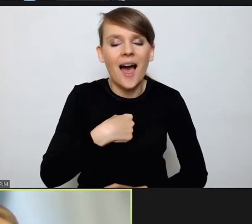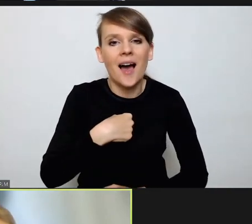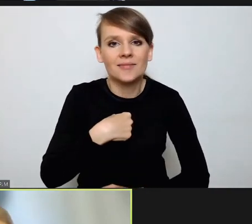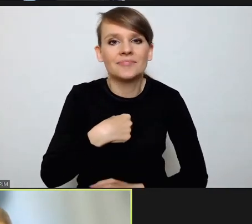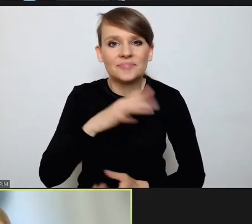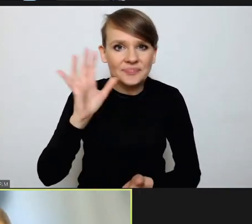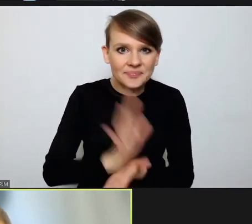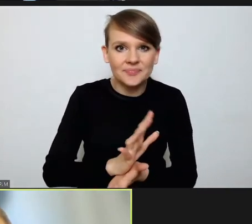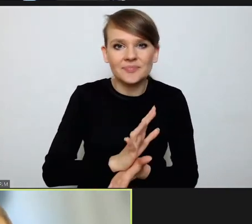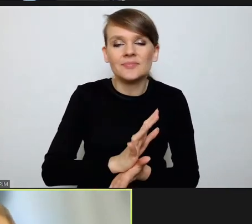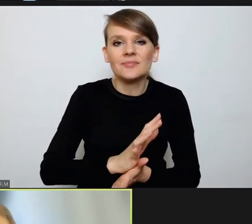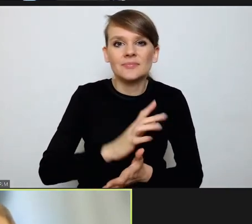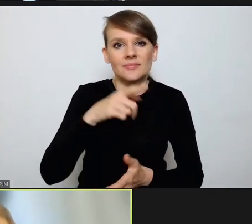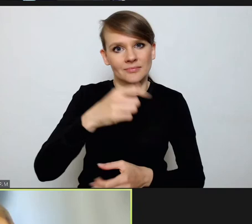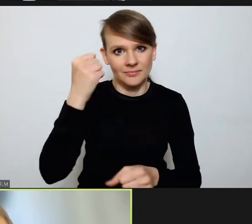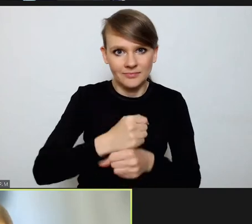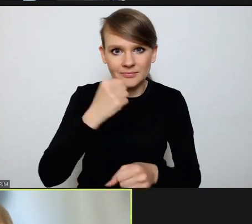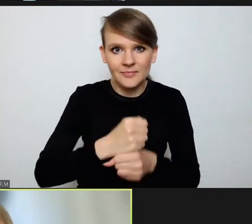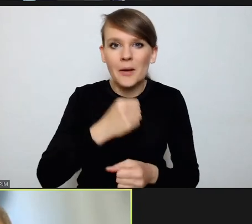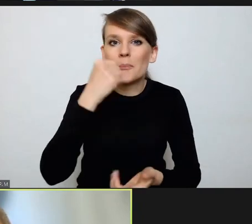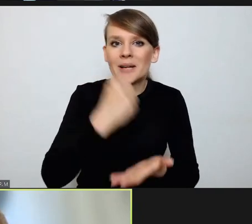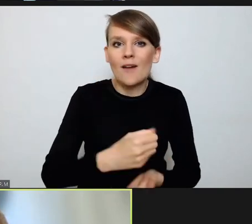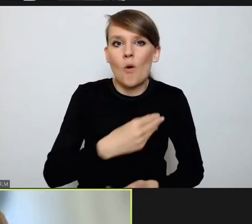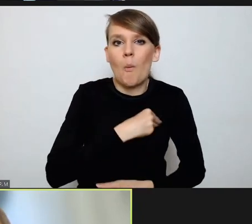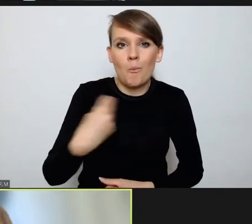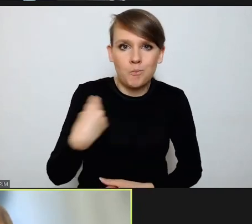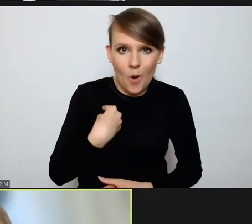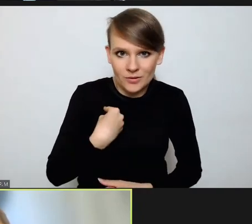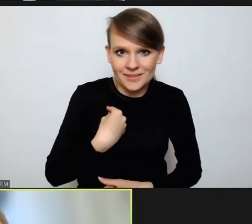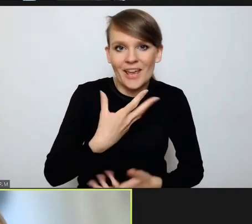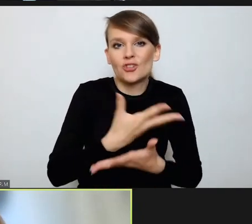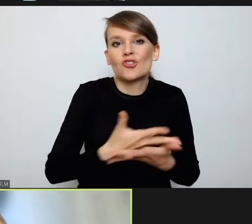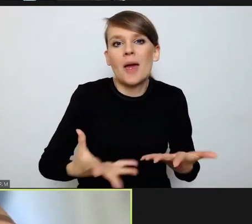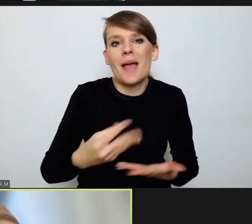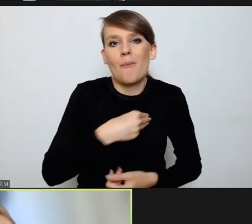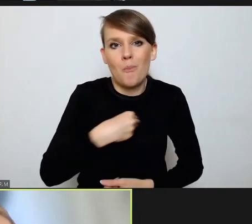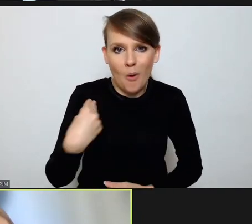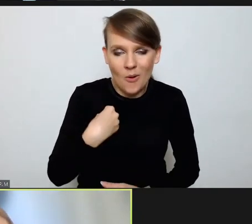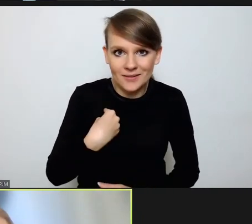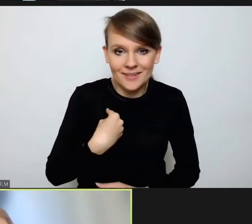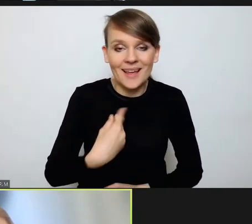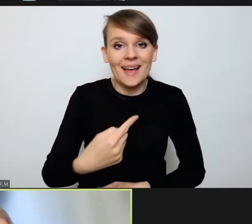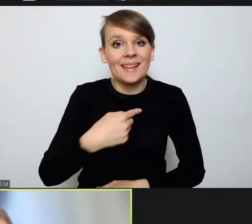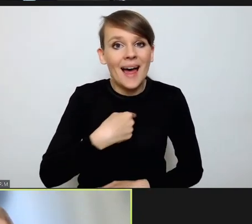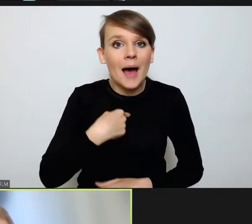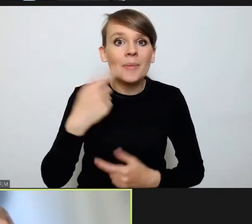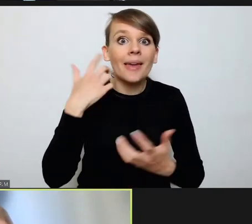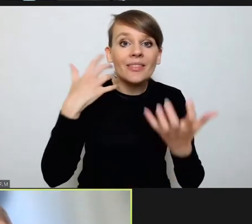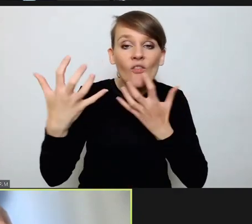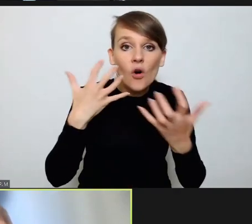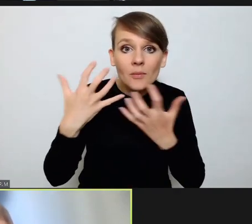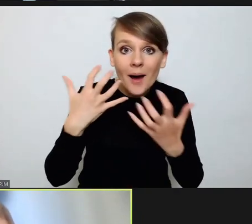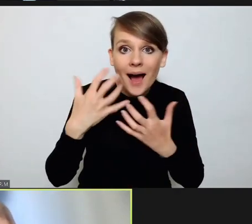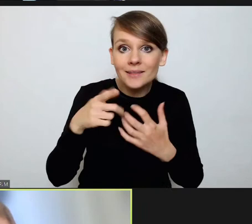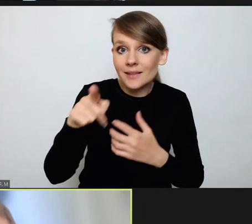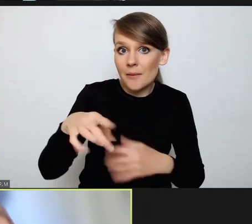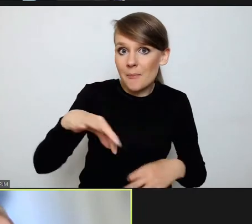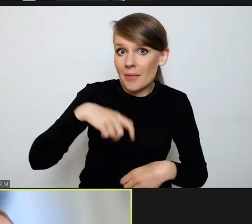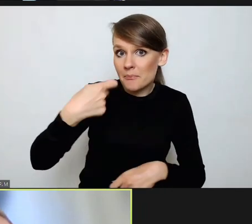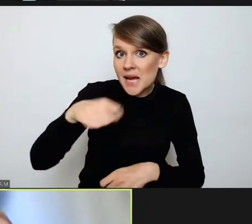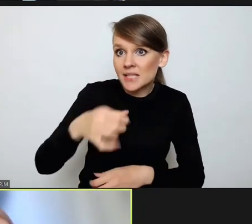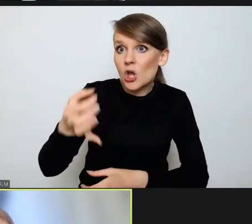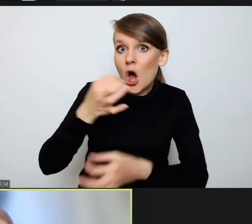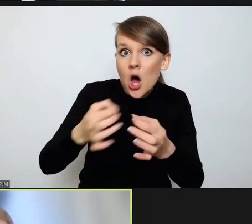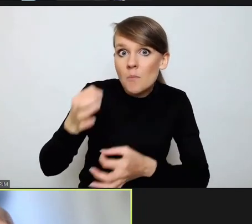pracującym w prawie polskim i na polskiej ziemi, więc dla mnie informacje przekazywane przez pana prezydenta są